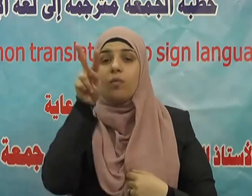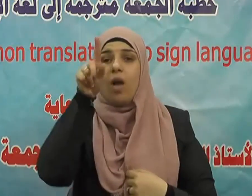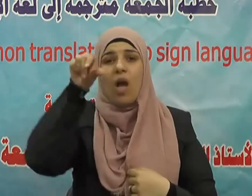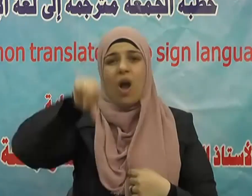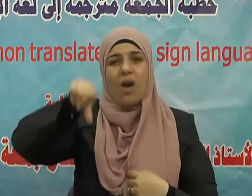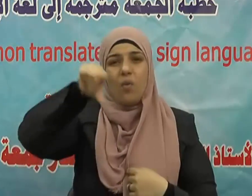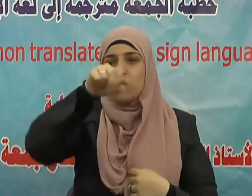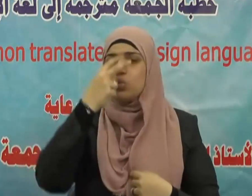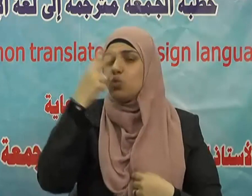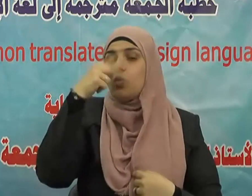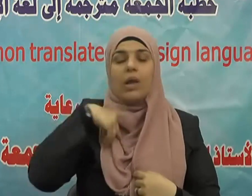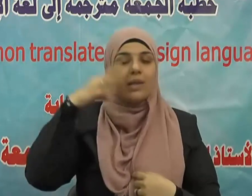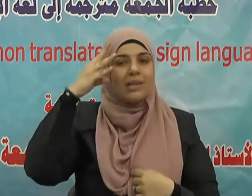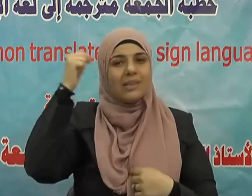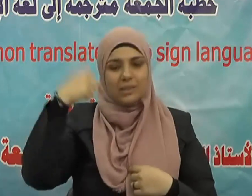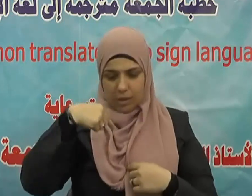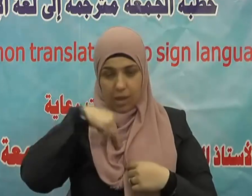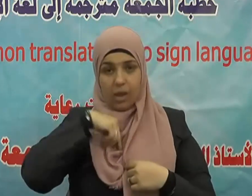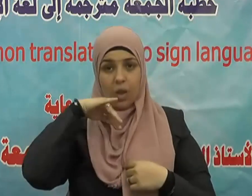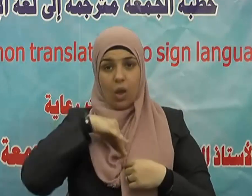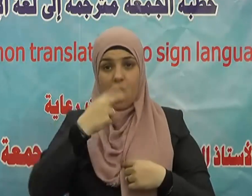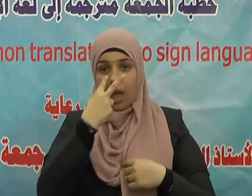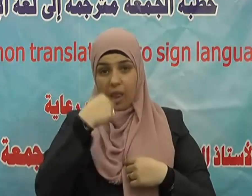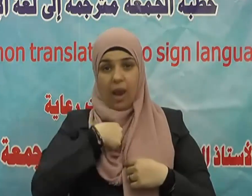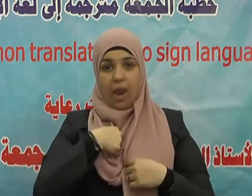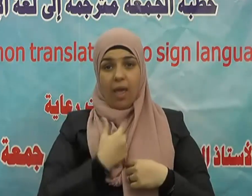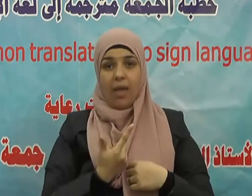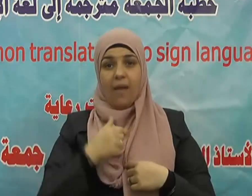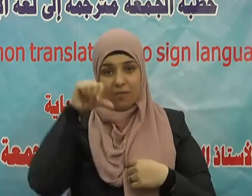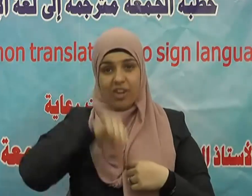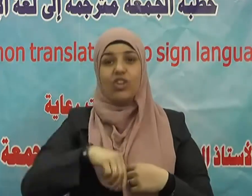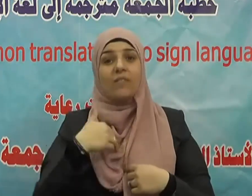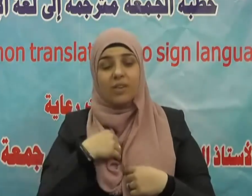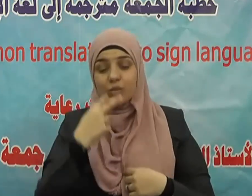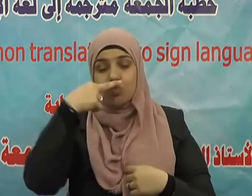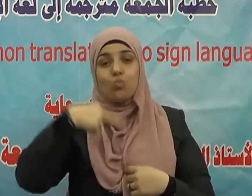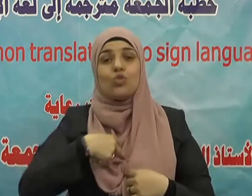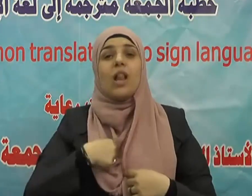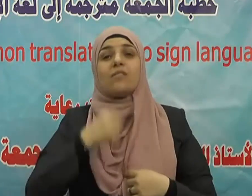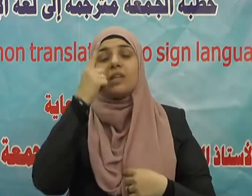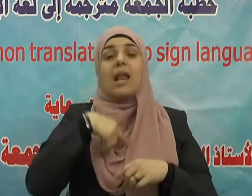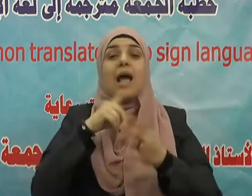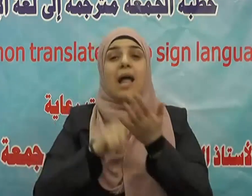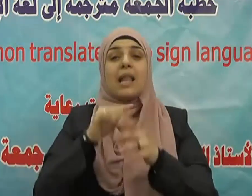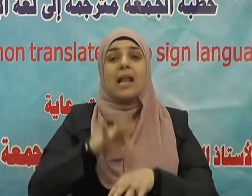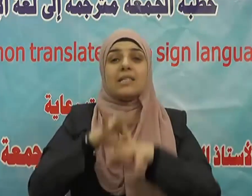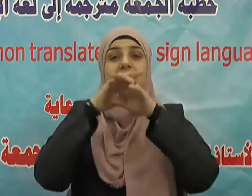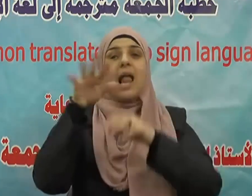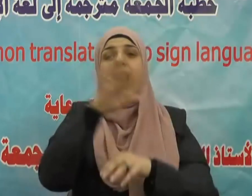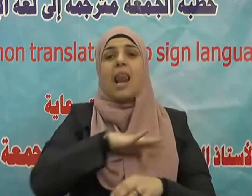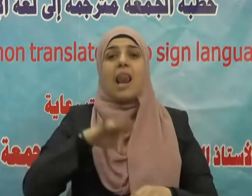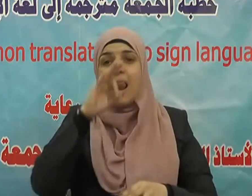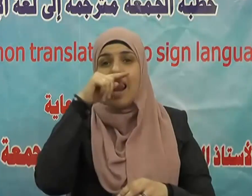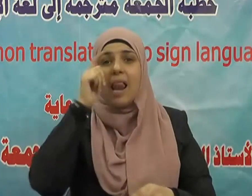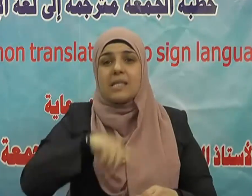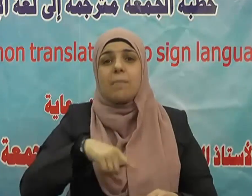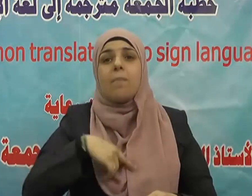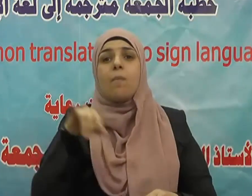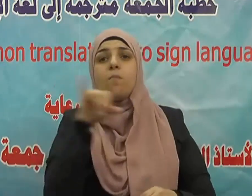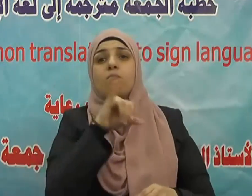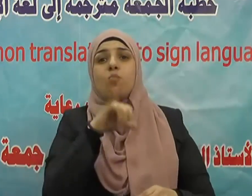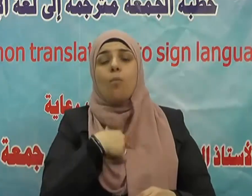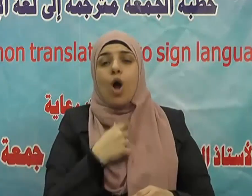عنه أن رسول الله صلى الله عليه وسلم قال أتدرون ما الغيبة؟